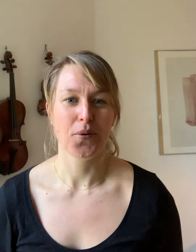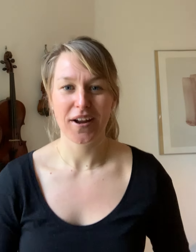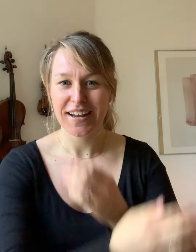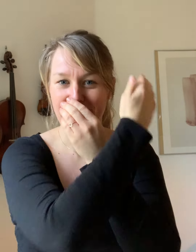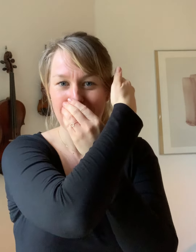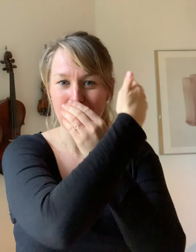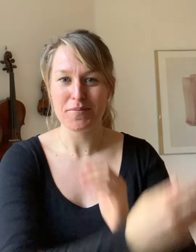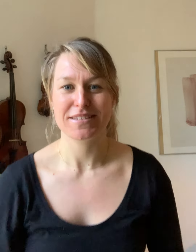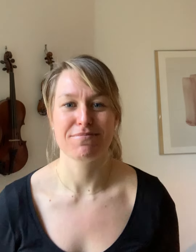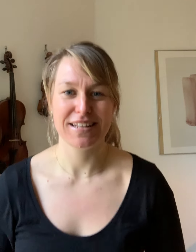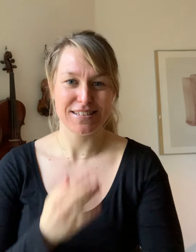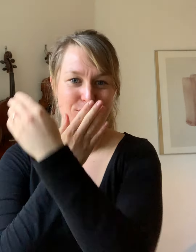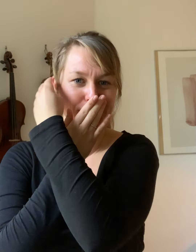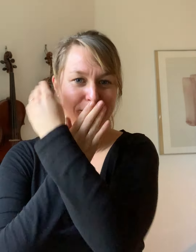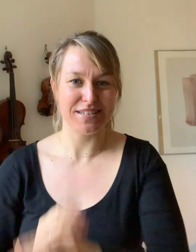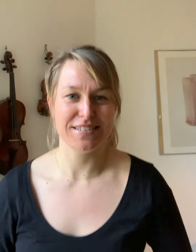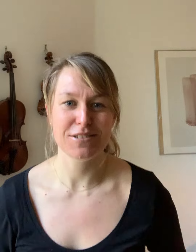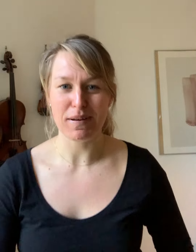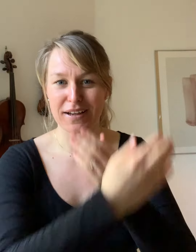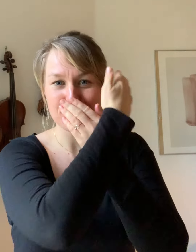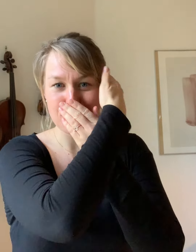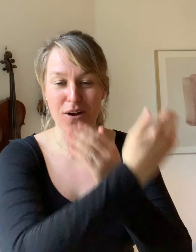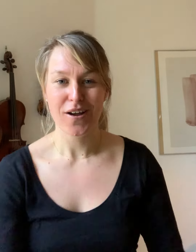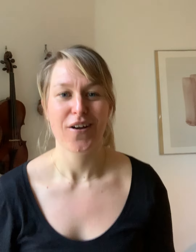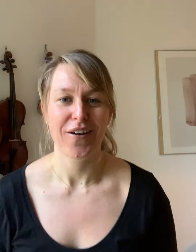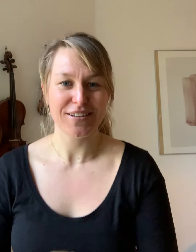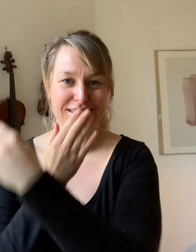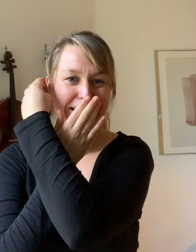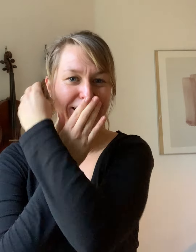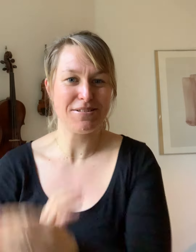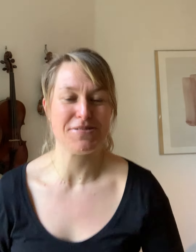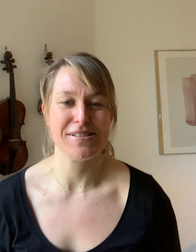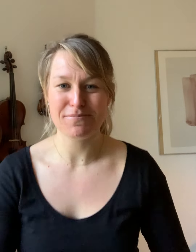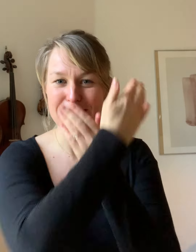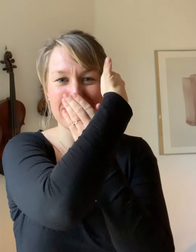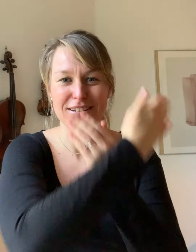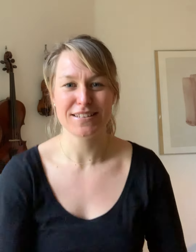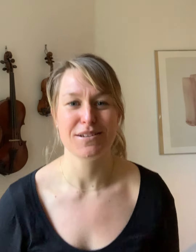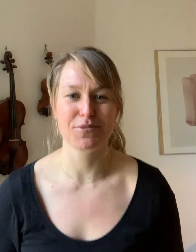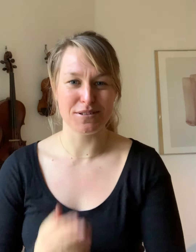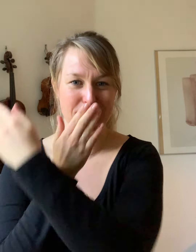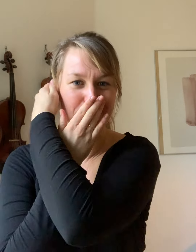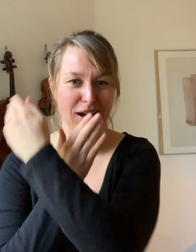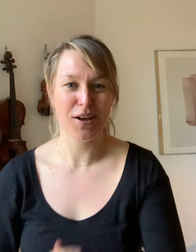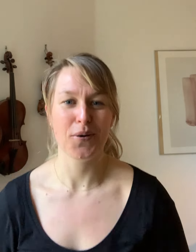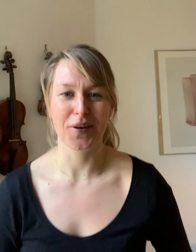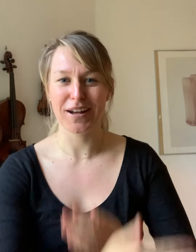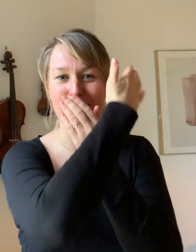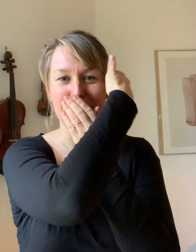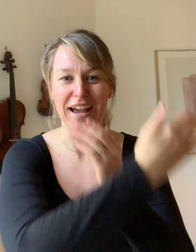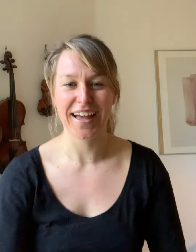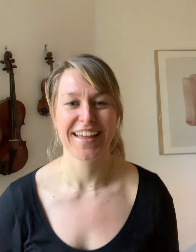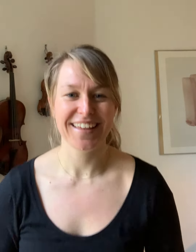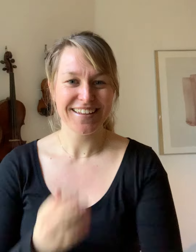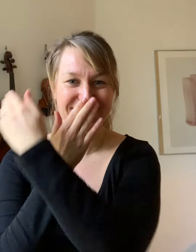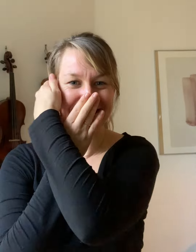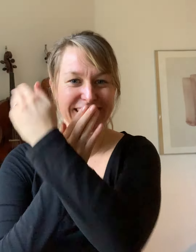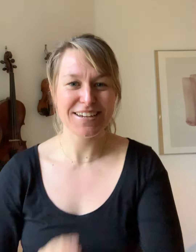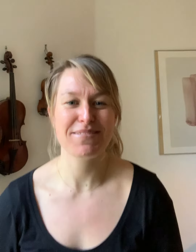hurtigere øger man simpelthen tempoet, for man til sidst bare kan stå og snakke, mens at tempoet simpelthen bliver hurtigere og hurtigere. Så det er hermænd